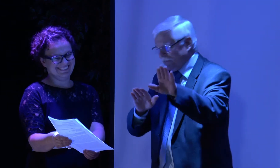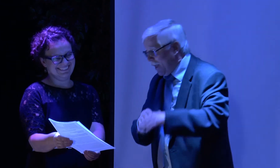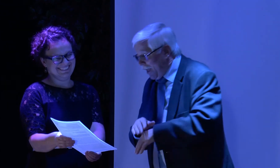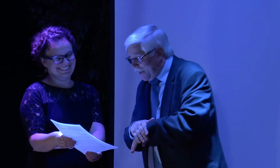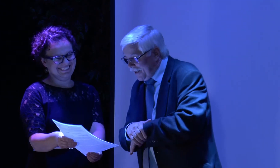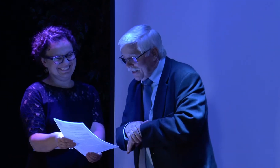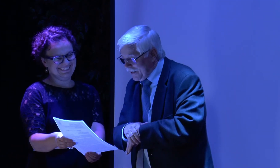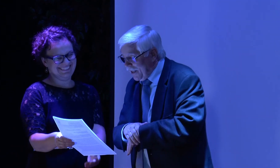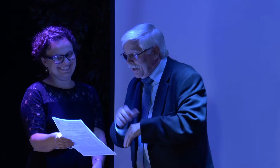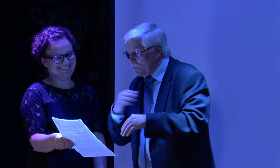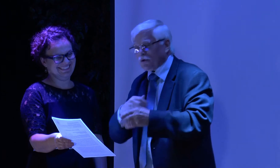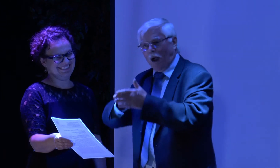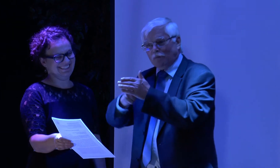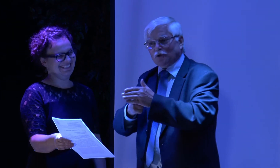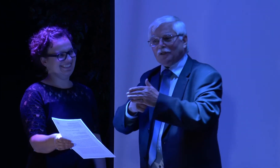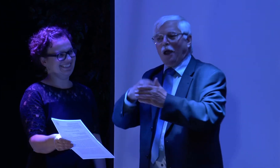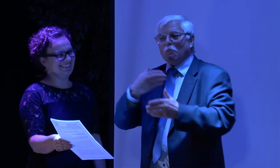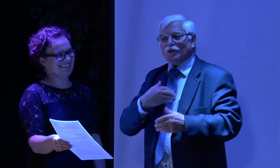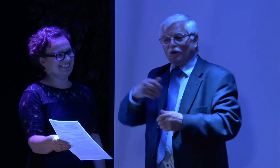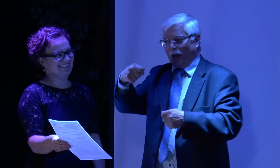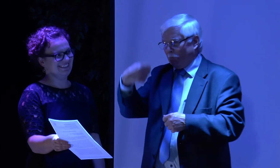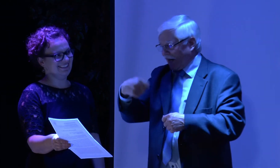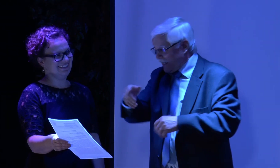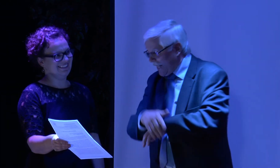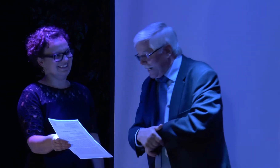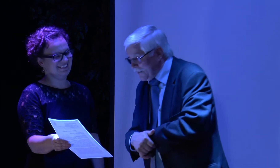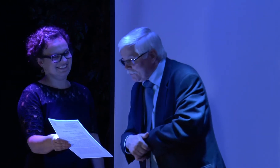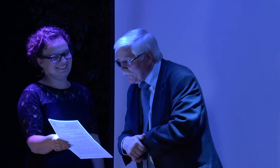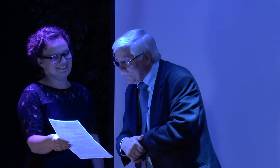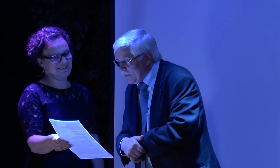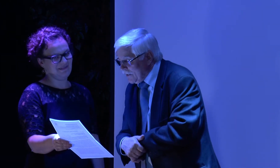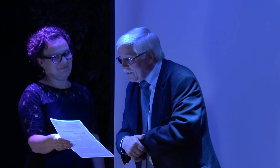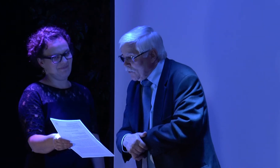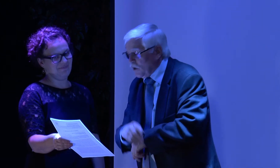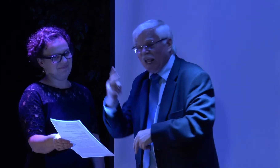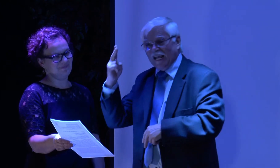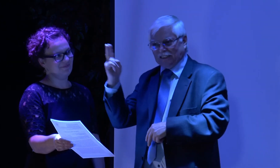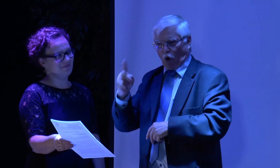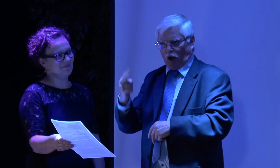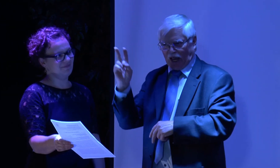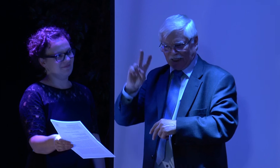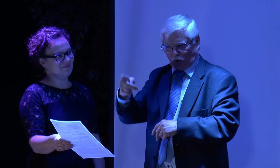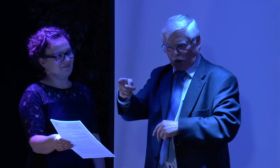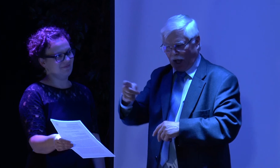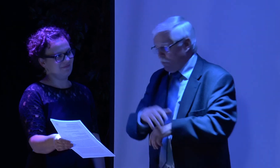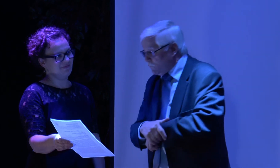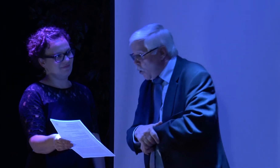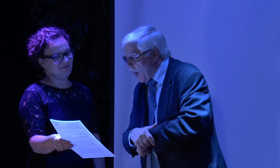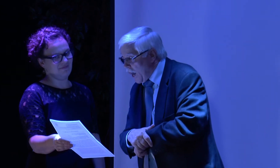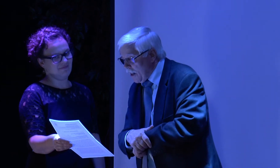Ich ich bin Ihnen zu lang. Zum Abschluss möchte ich den Präsidenten und Historiker, ist